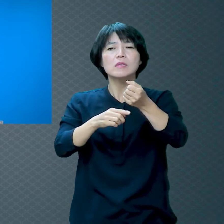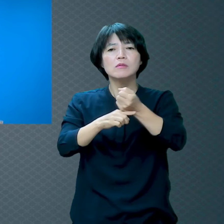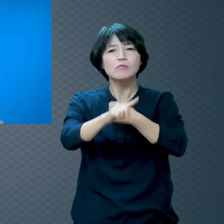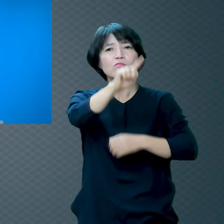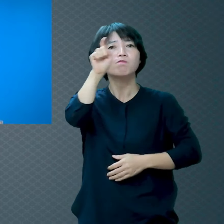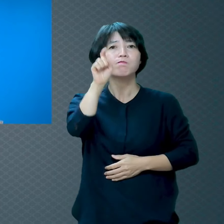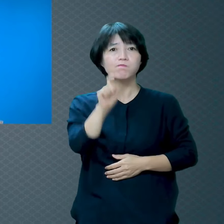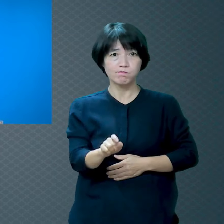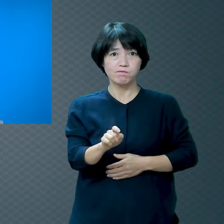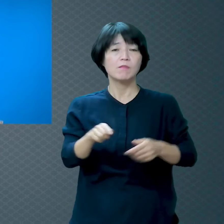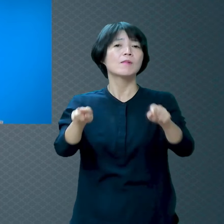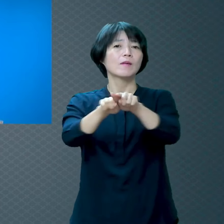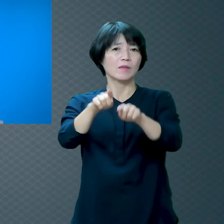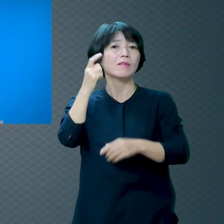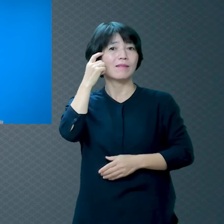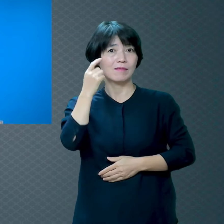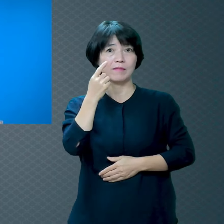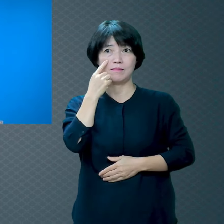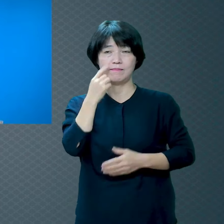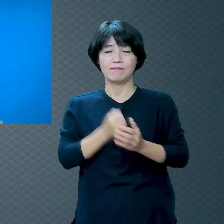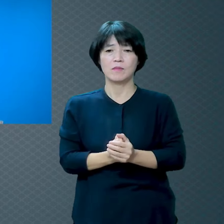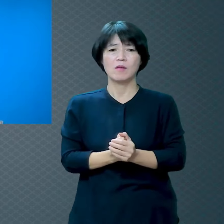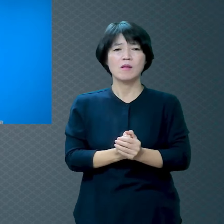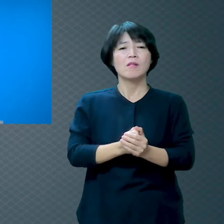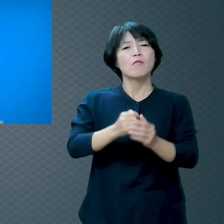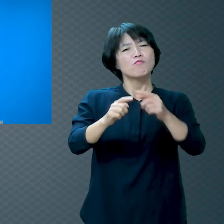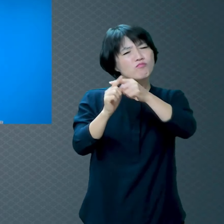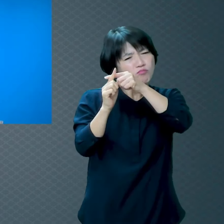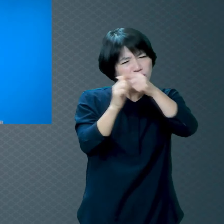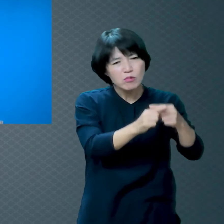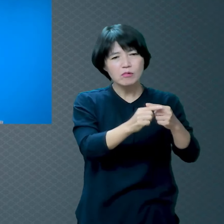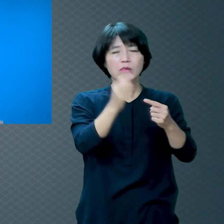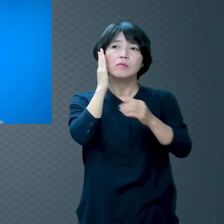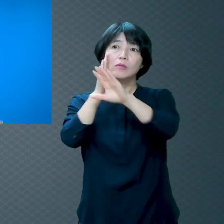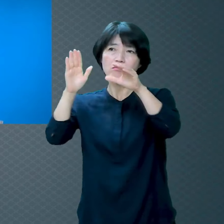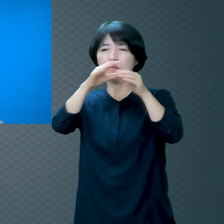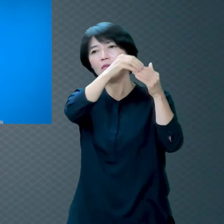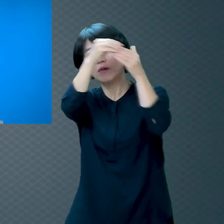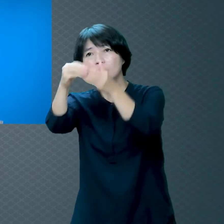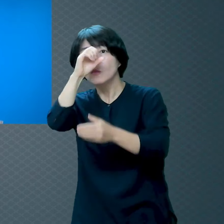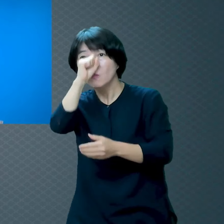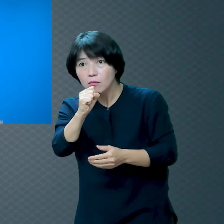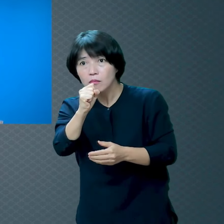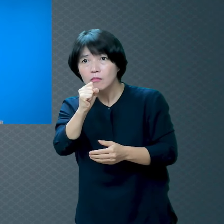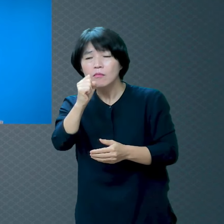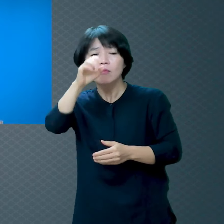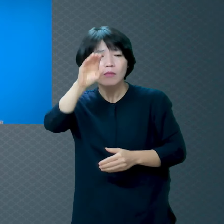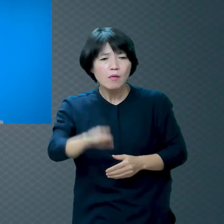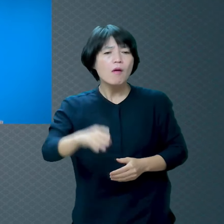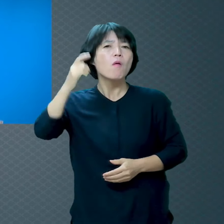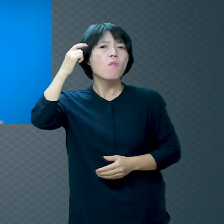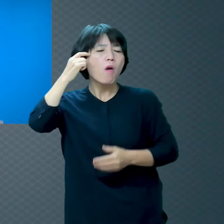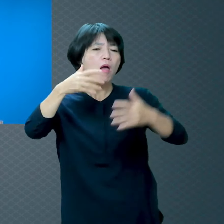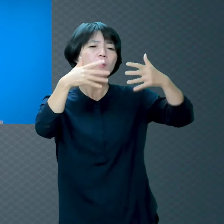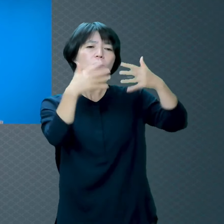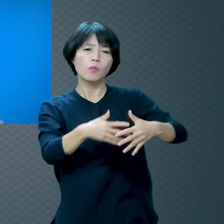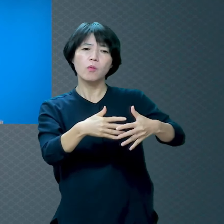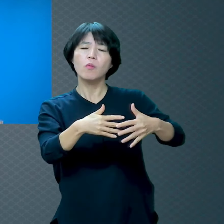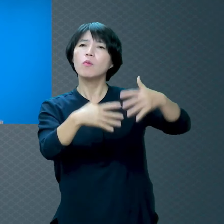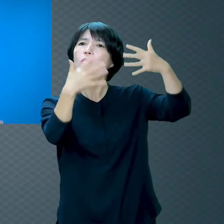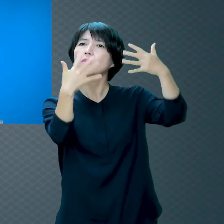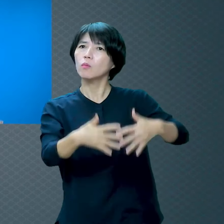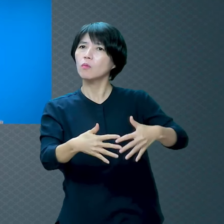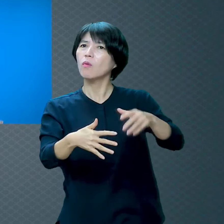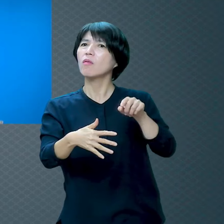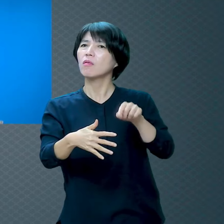그냥 천국에 데려가시면 좋겠는데 왜 굳이 어떤 단서를 붙여서